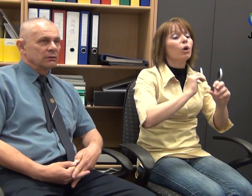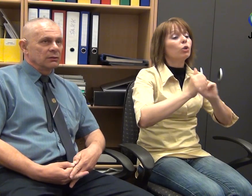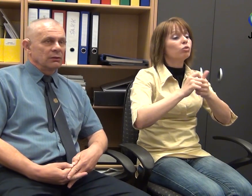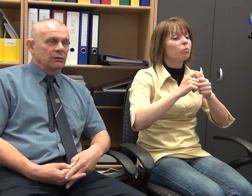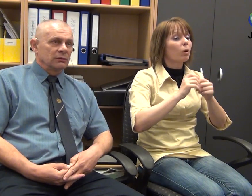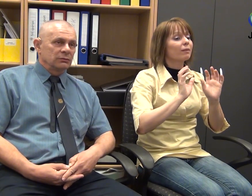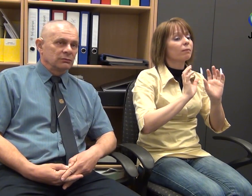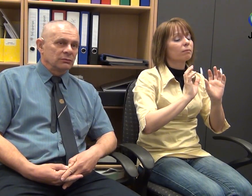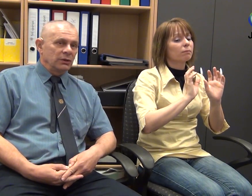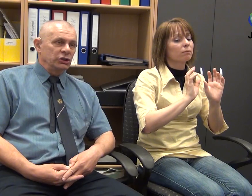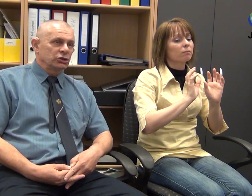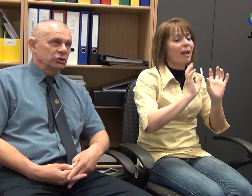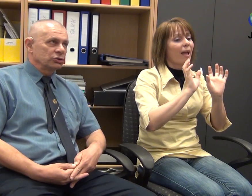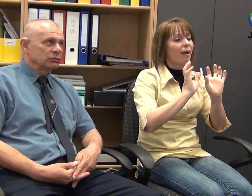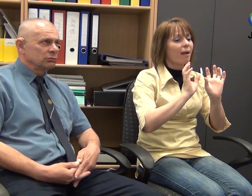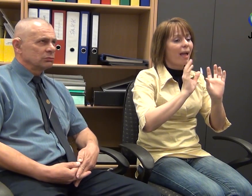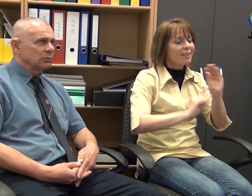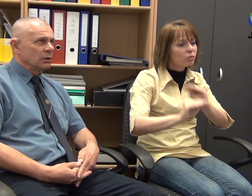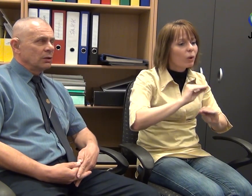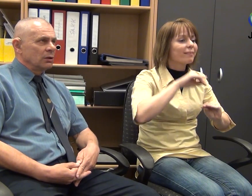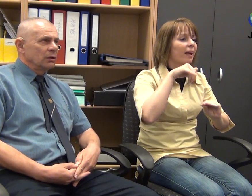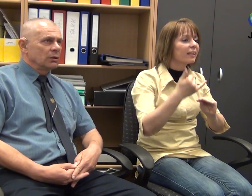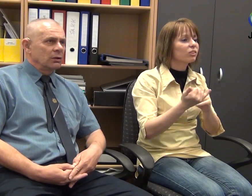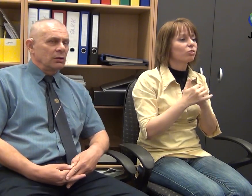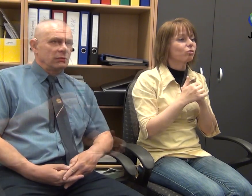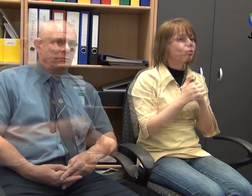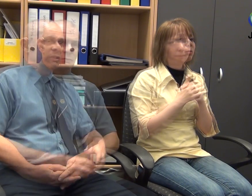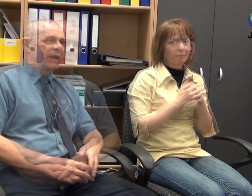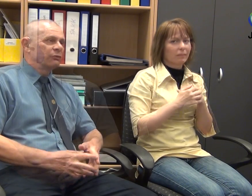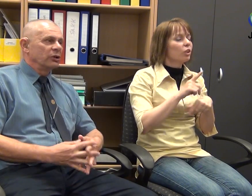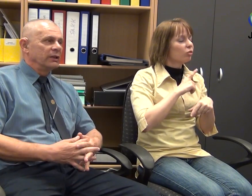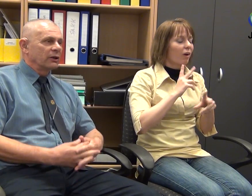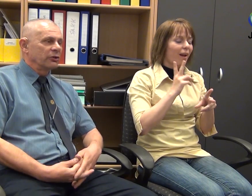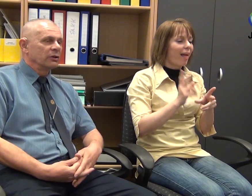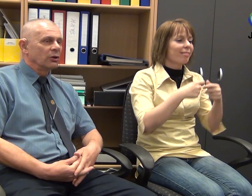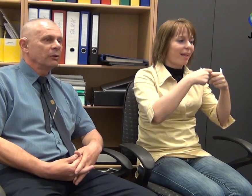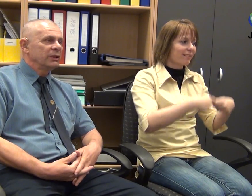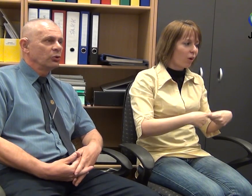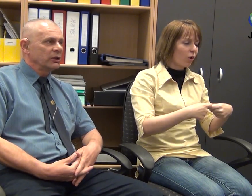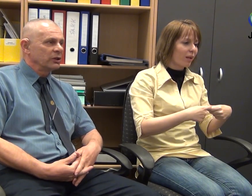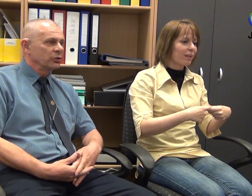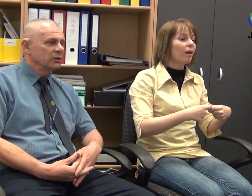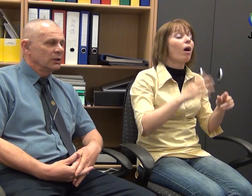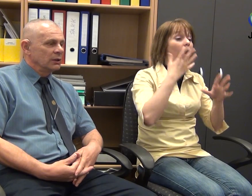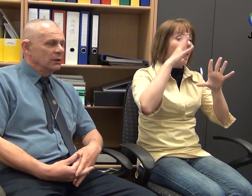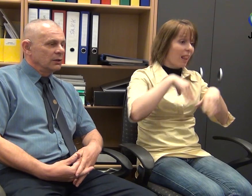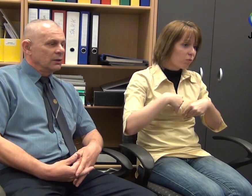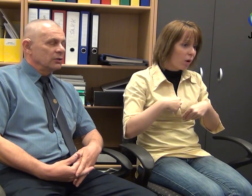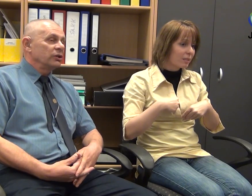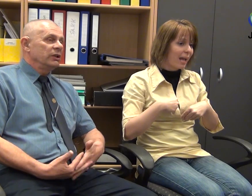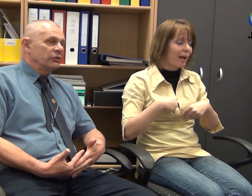is elfogadják az alapítókiratot,